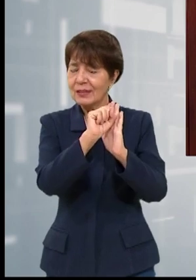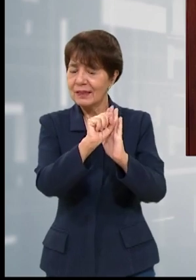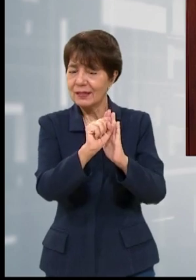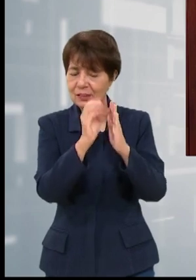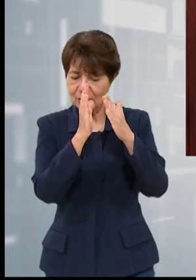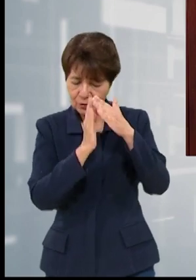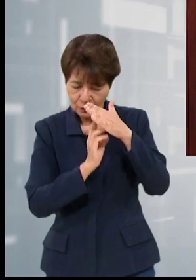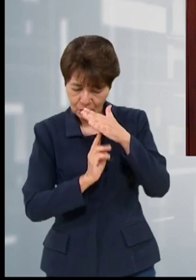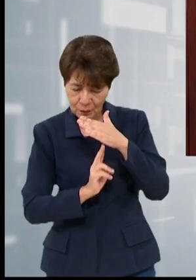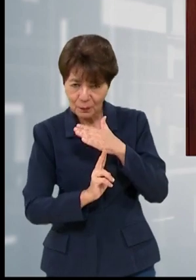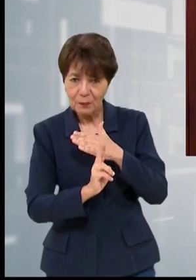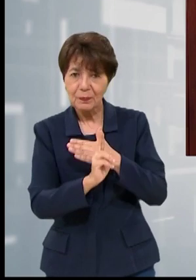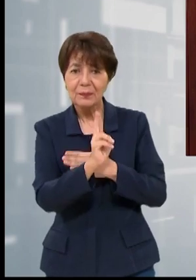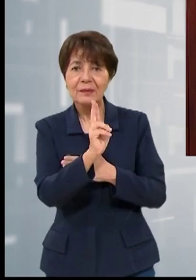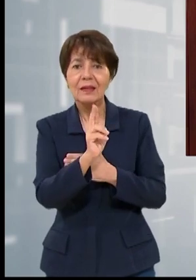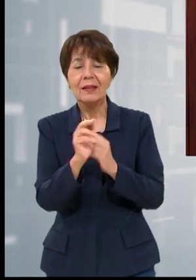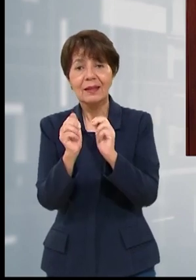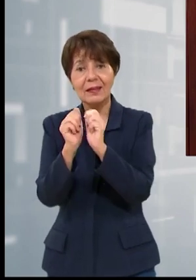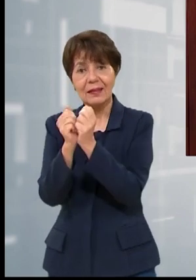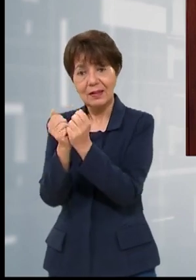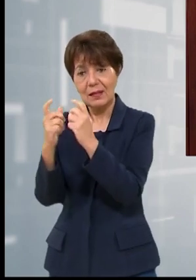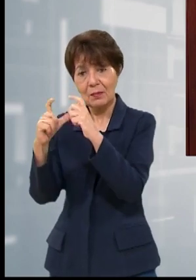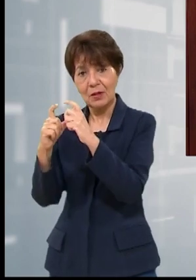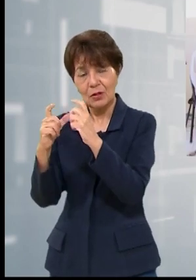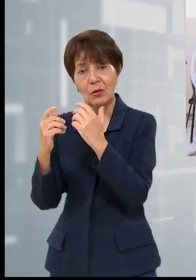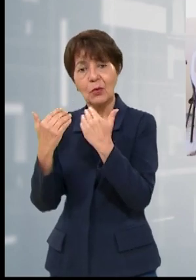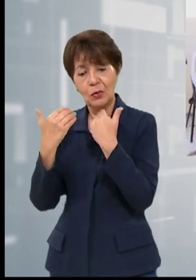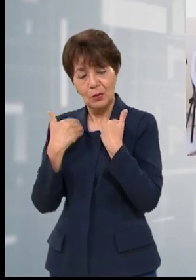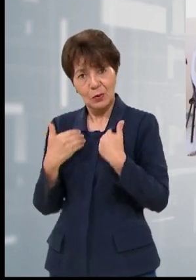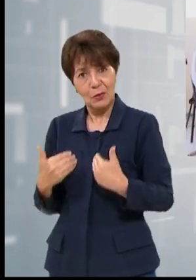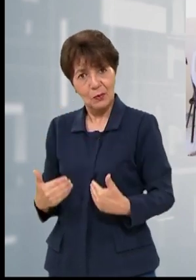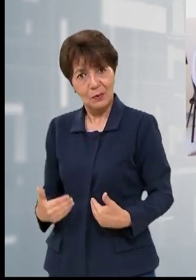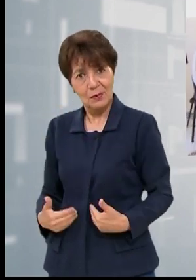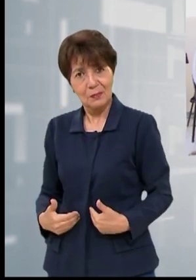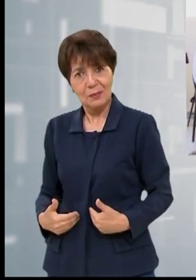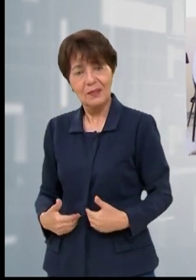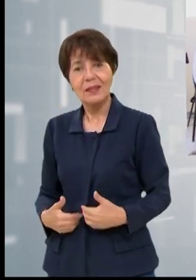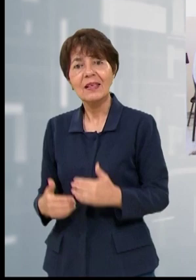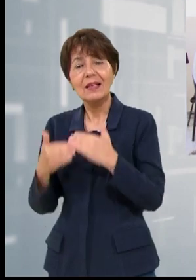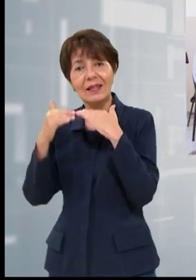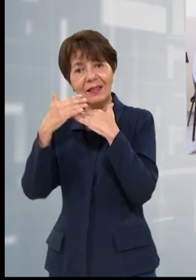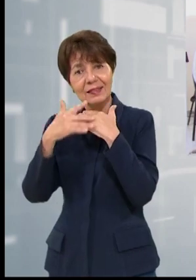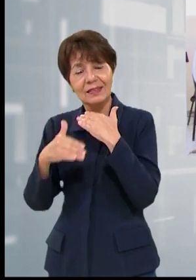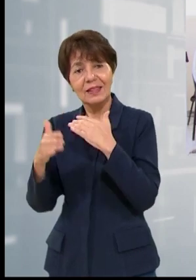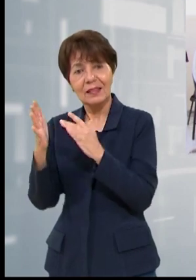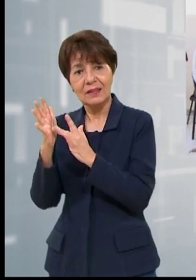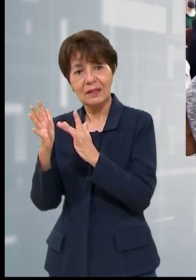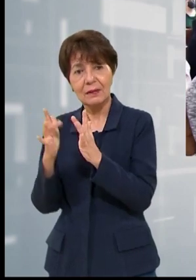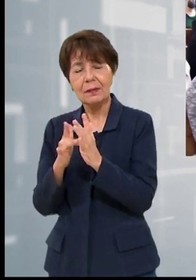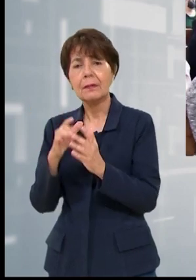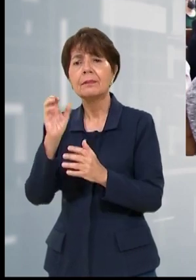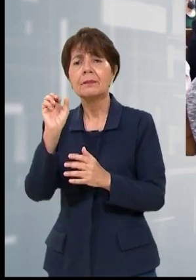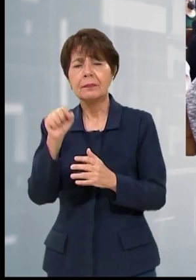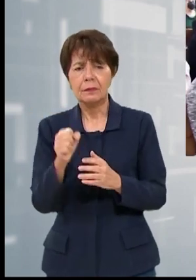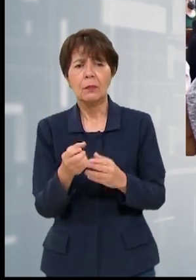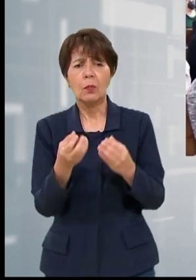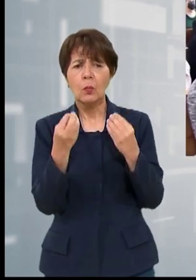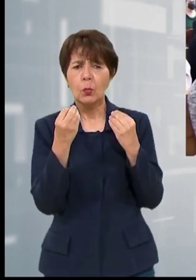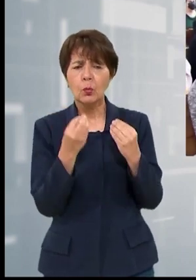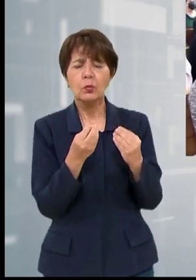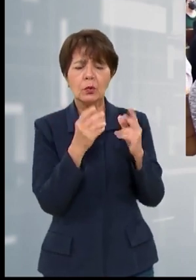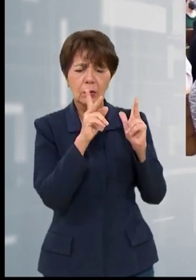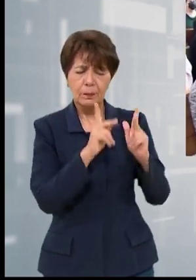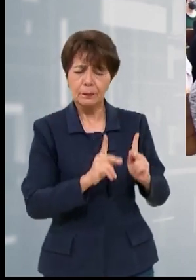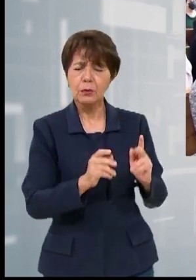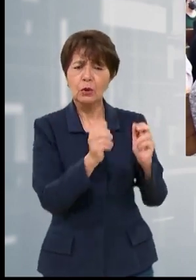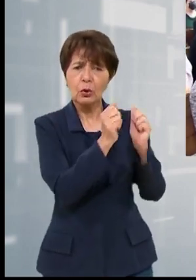y humildes del pan y del vino. Fueron acompañadas por varios sacerdotes y religiosas de otras congregaciones quienes dieron